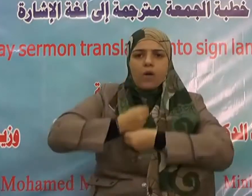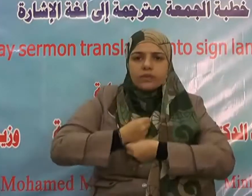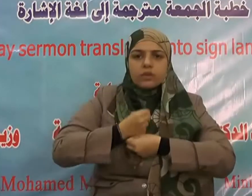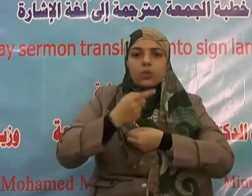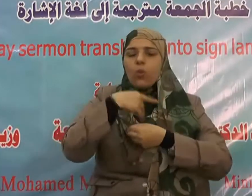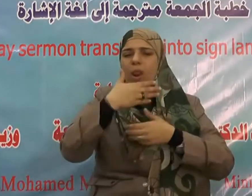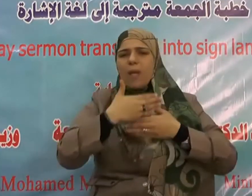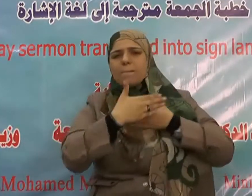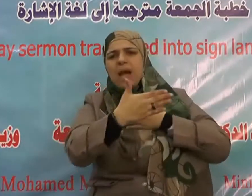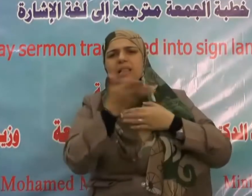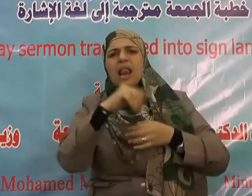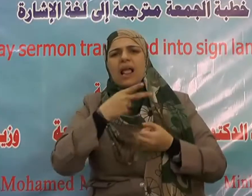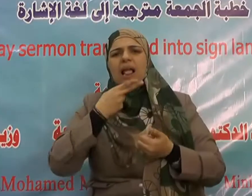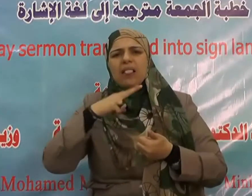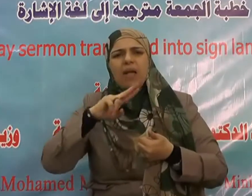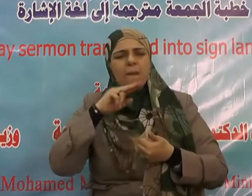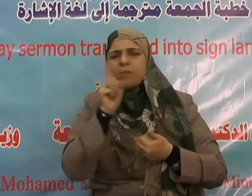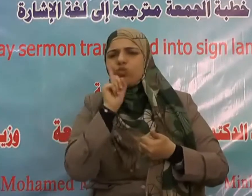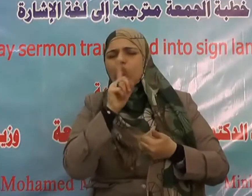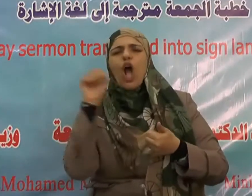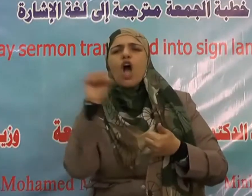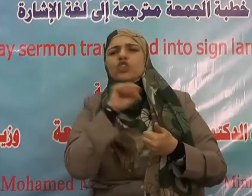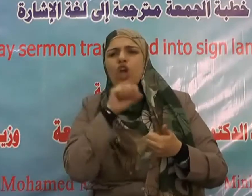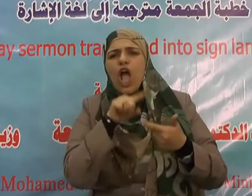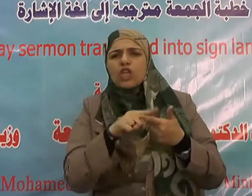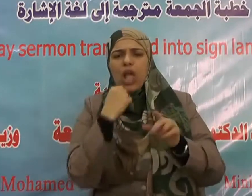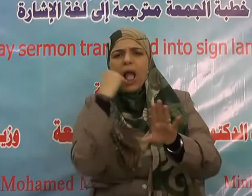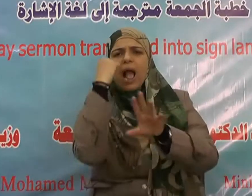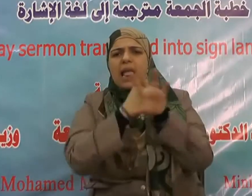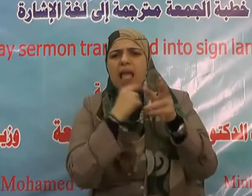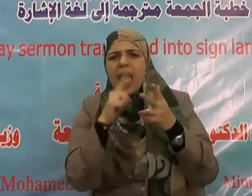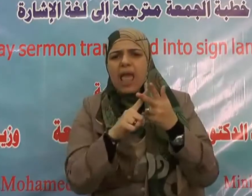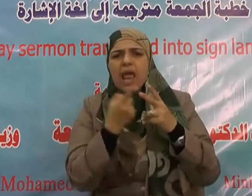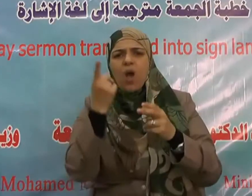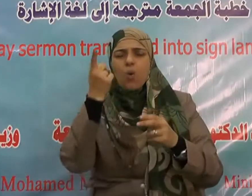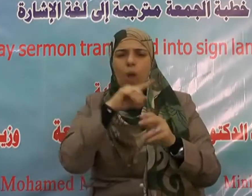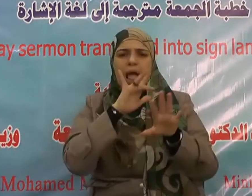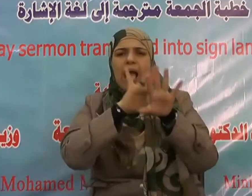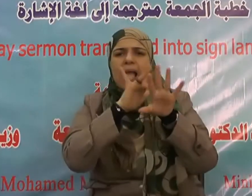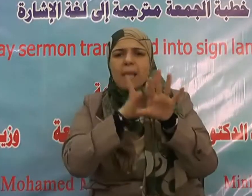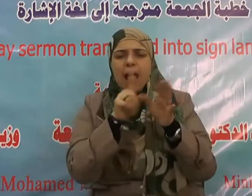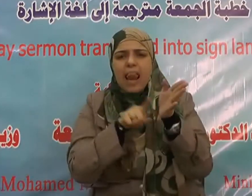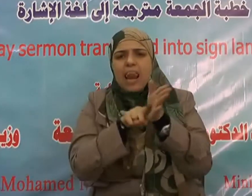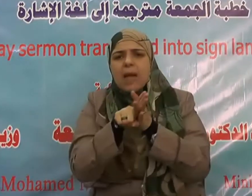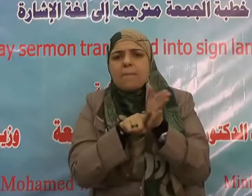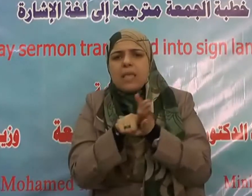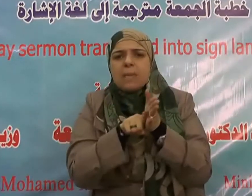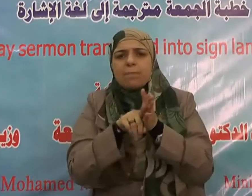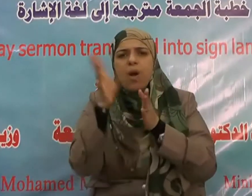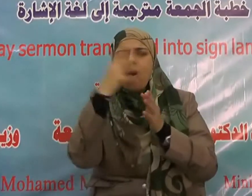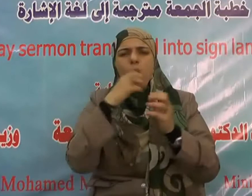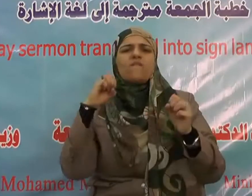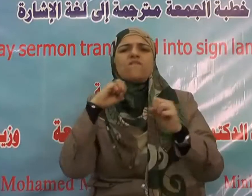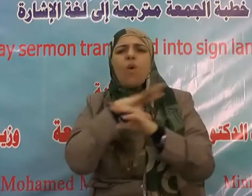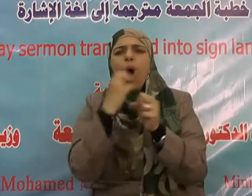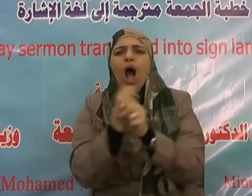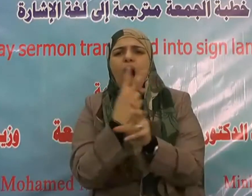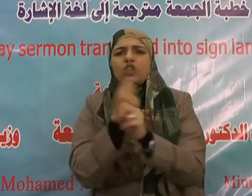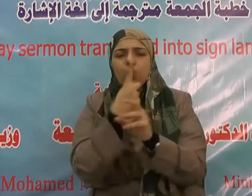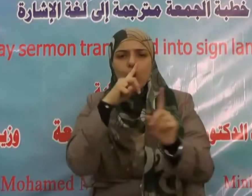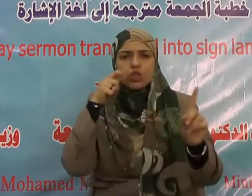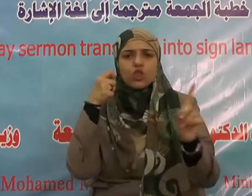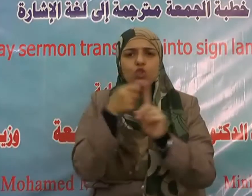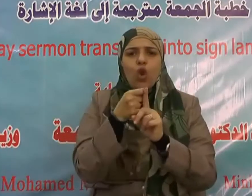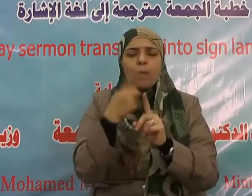وفي الحديث القدسي يقول الله عز وجل أعددت لعبادي الصالحين